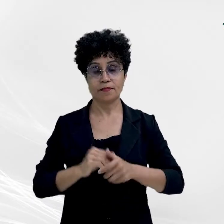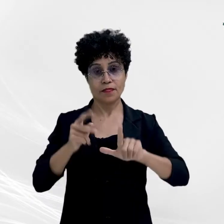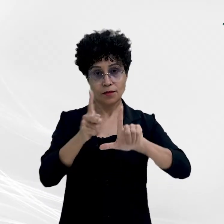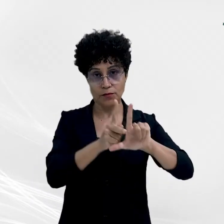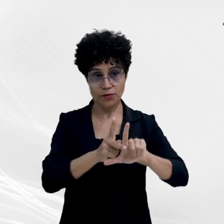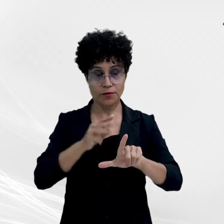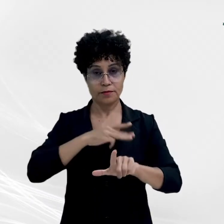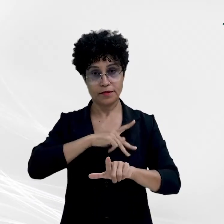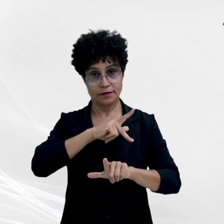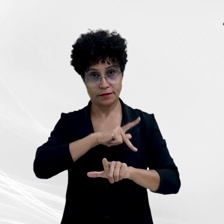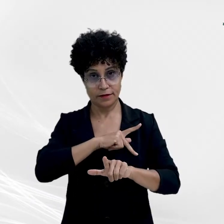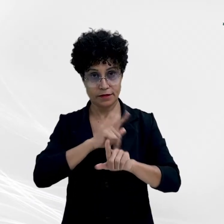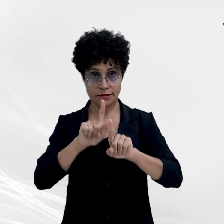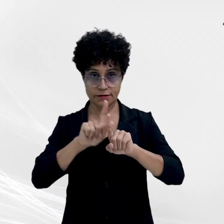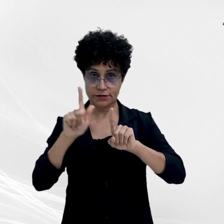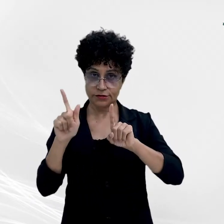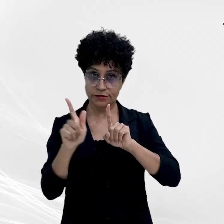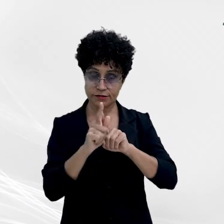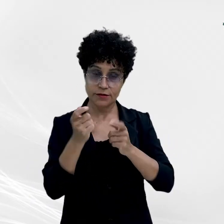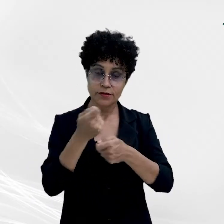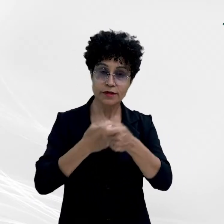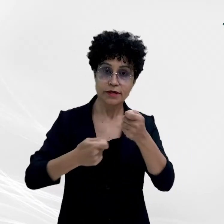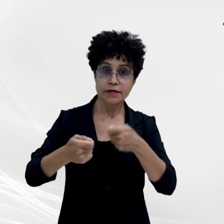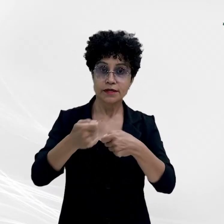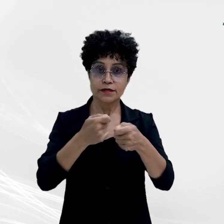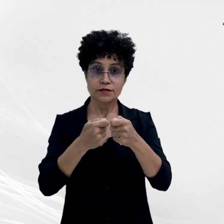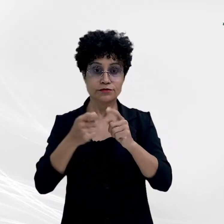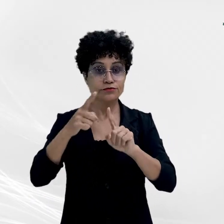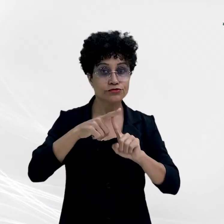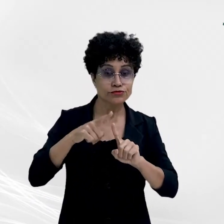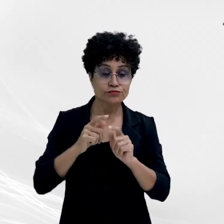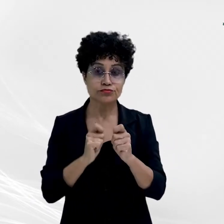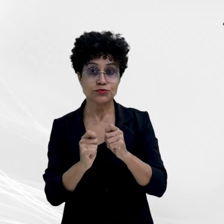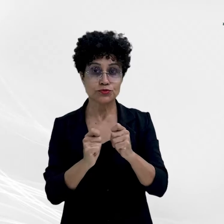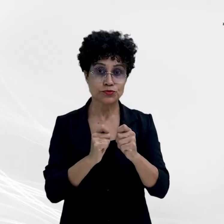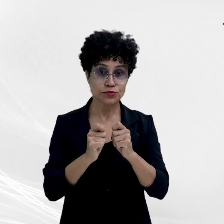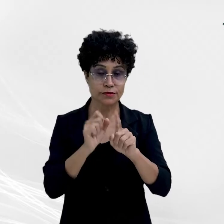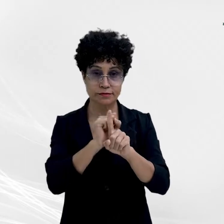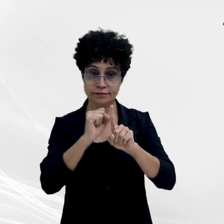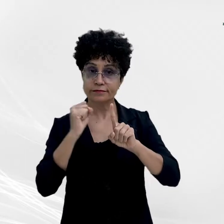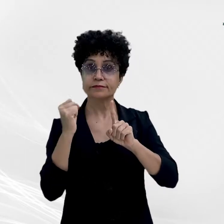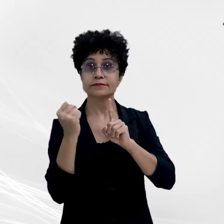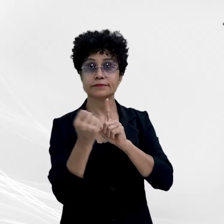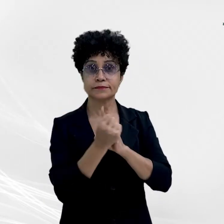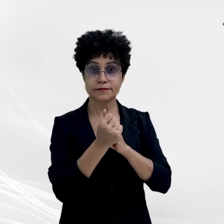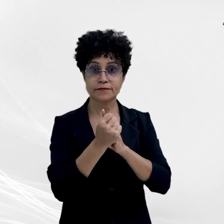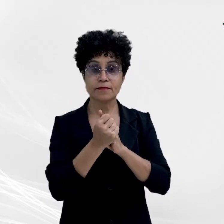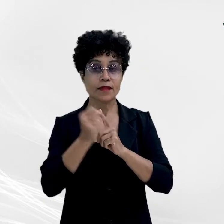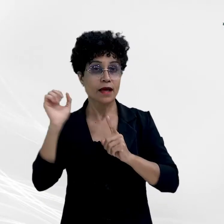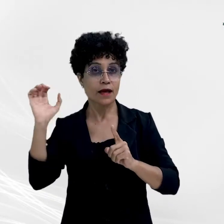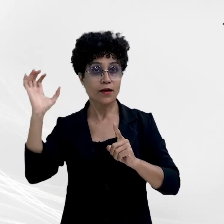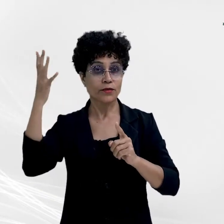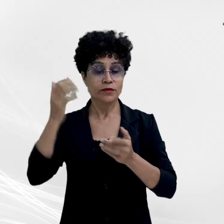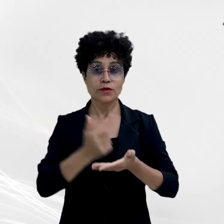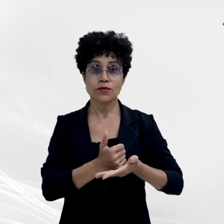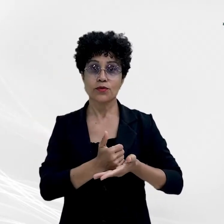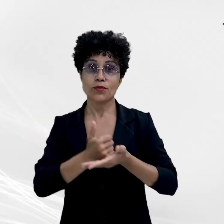Público, Gestão Administrativa, Mecanismos de Controle e Sociedade foi realizado com apoio da Escola